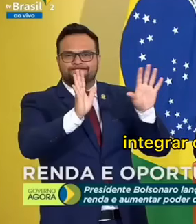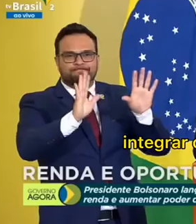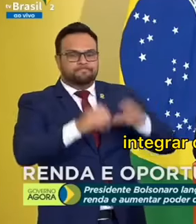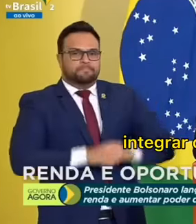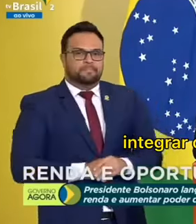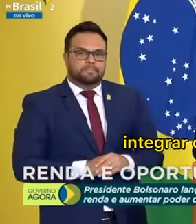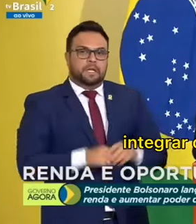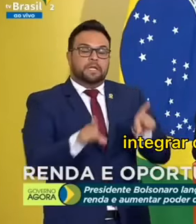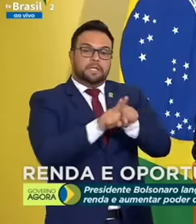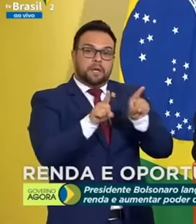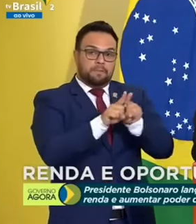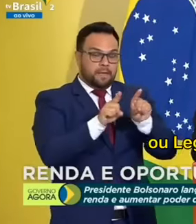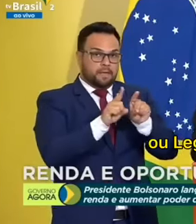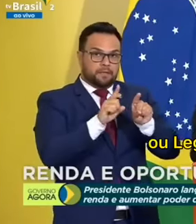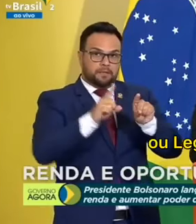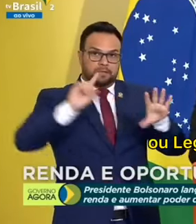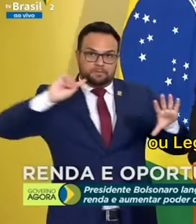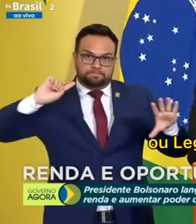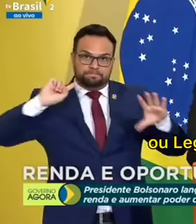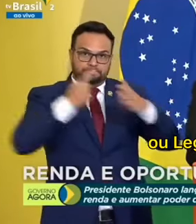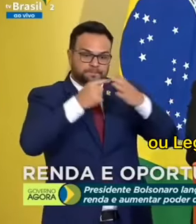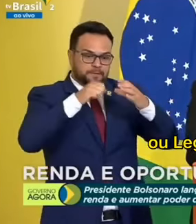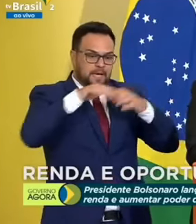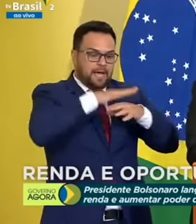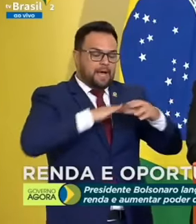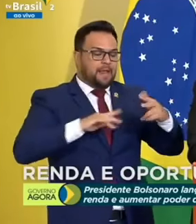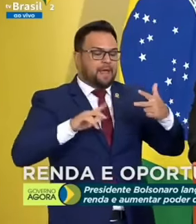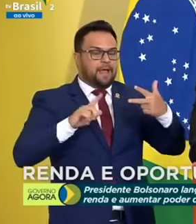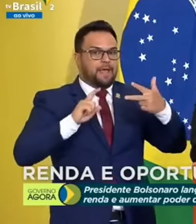integrar o executivo ou o legislativo.